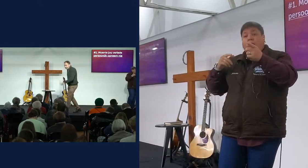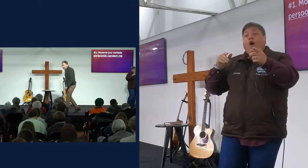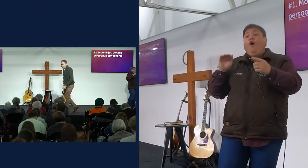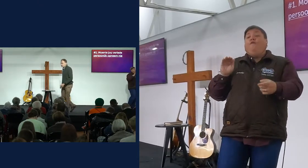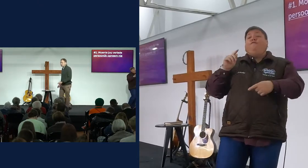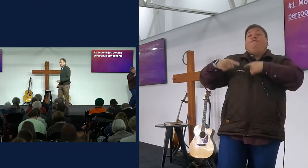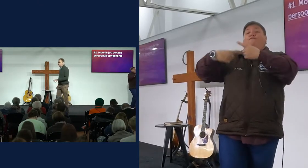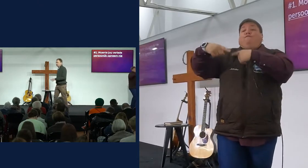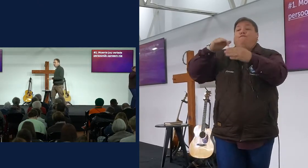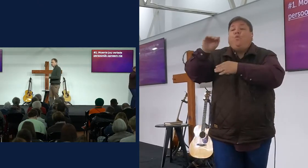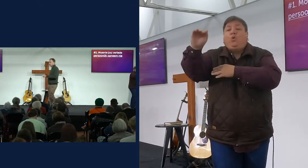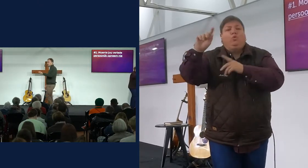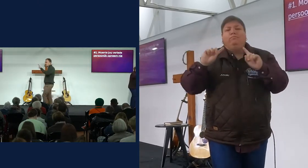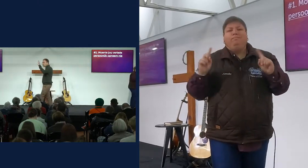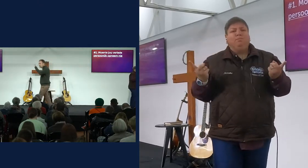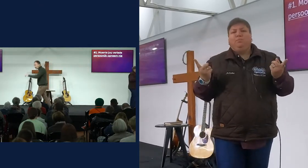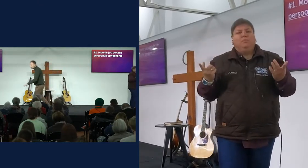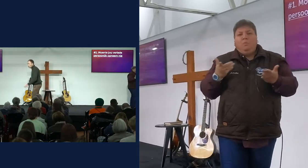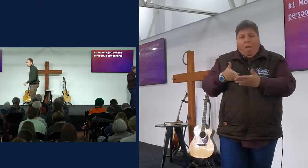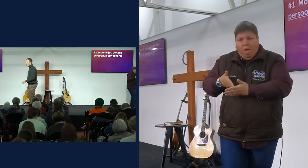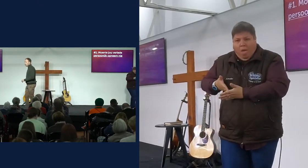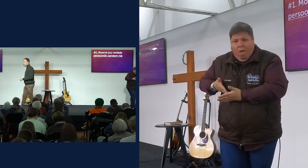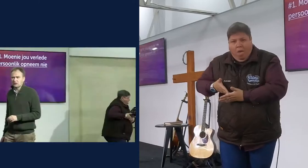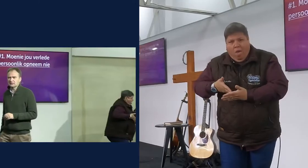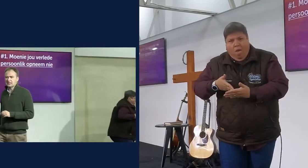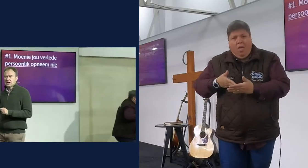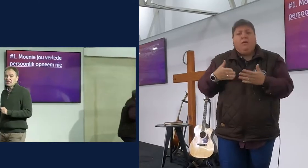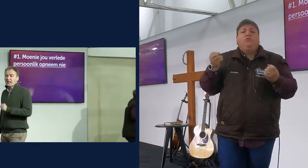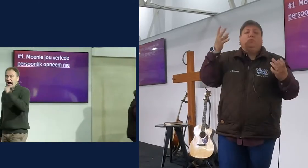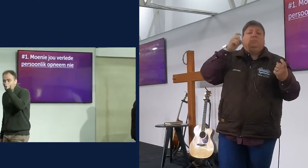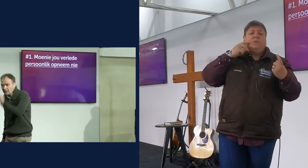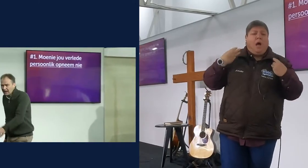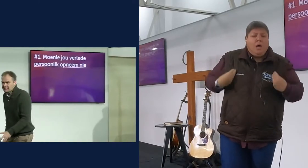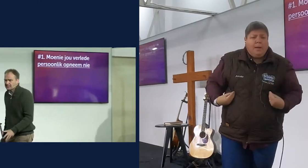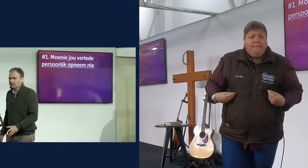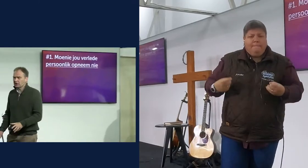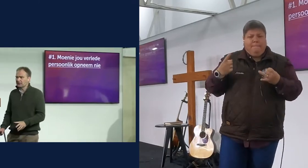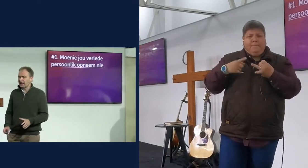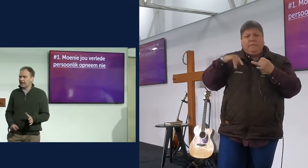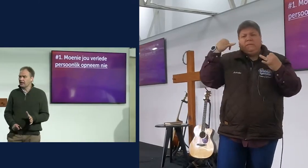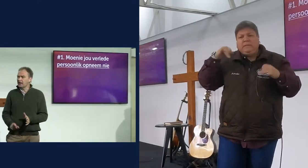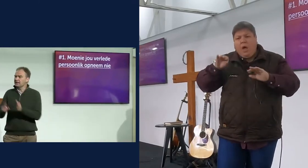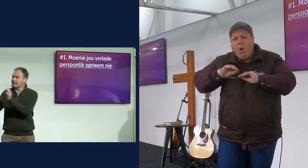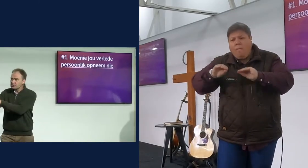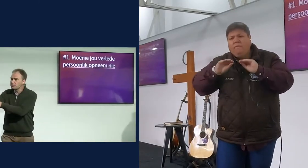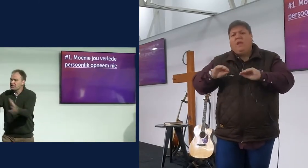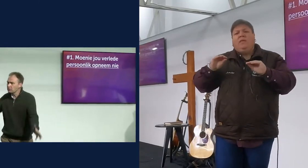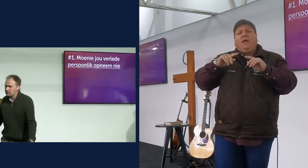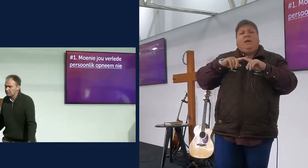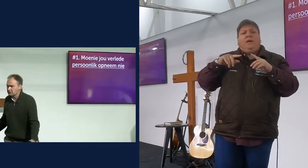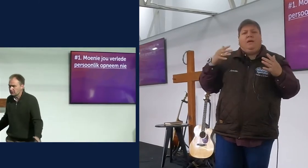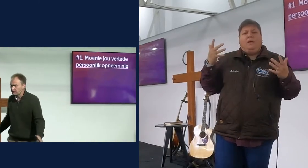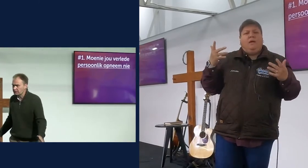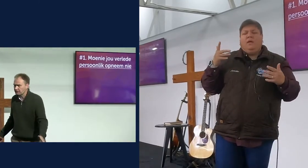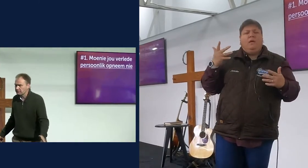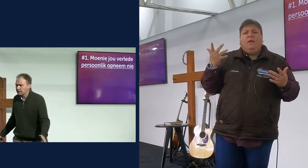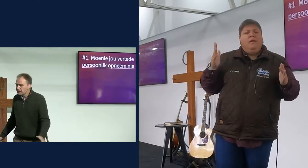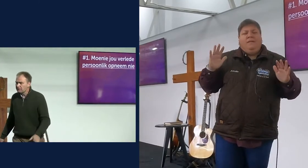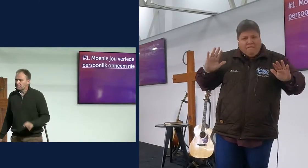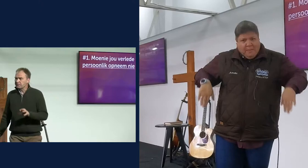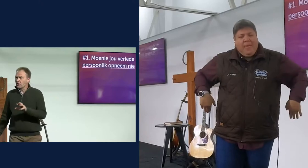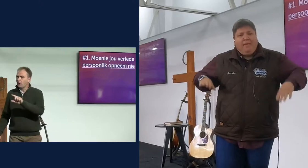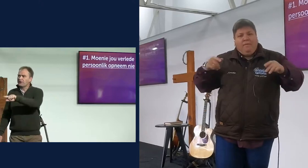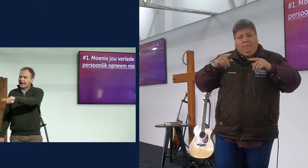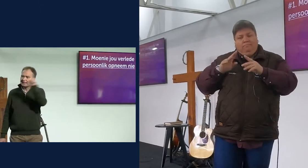slechte huishomstandighere gehad het, slechte opvoeding gehad het, armhuis gewaard het, en, net so moet jy dit ook nie persoonlik opneem nie,